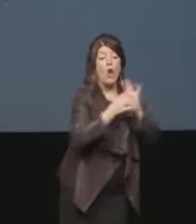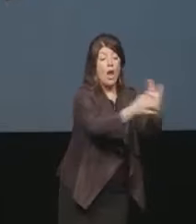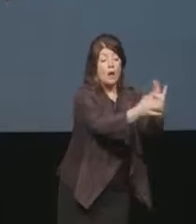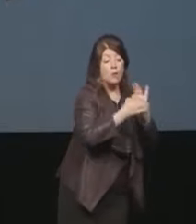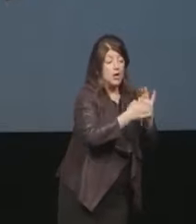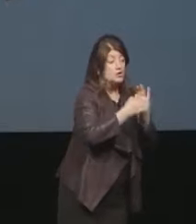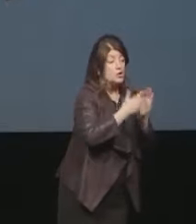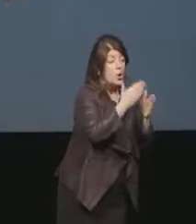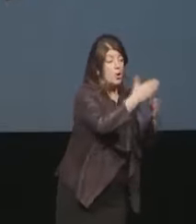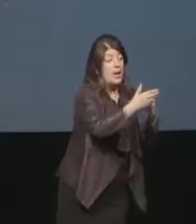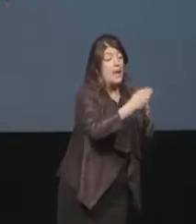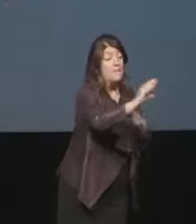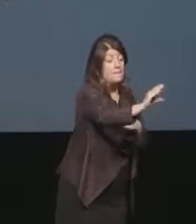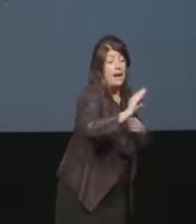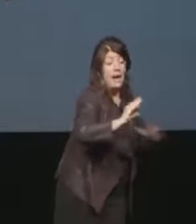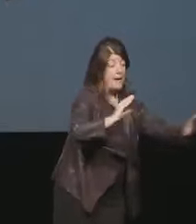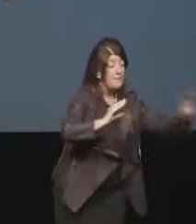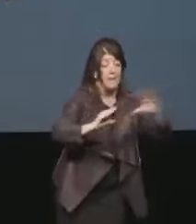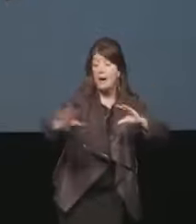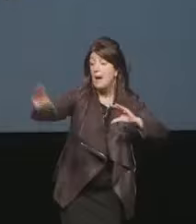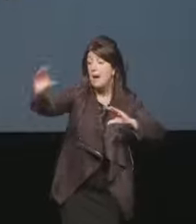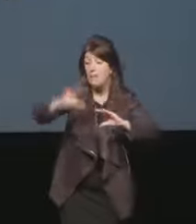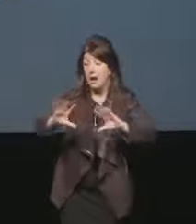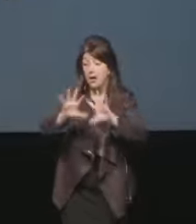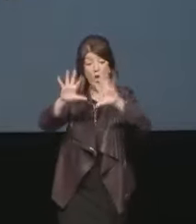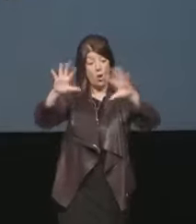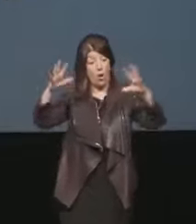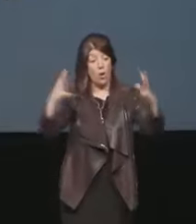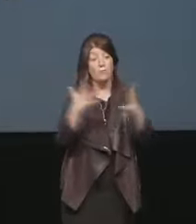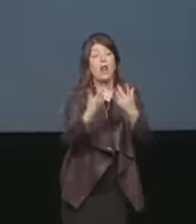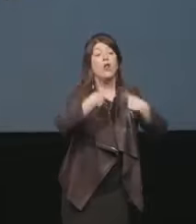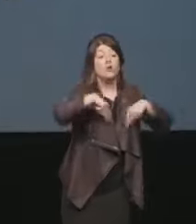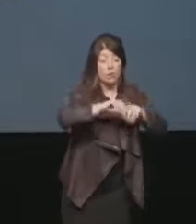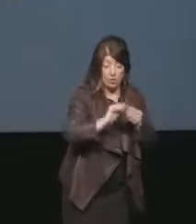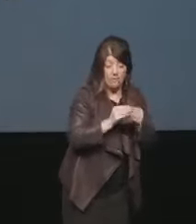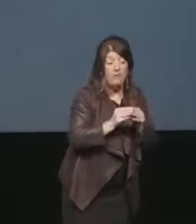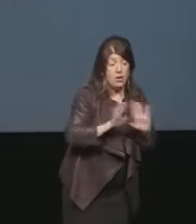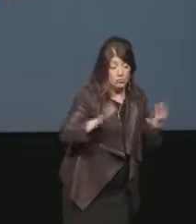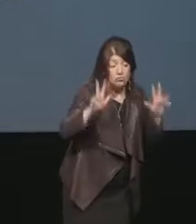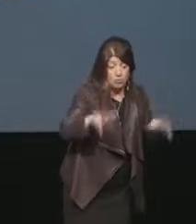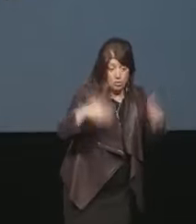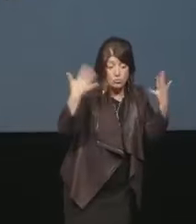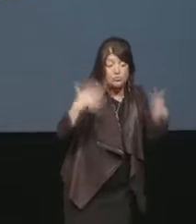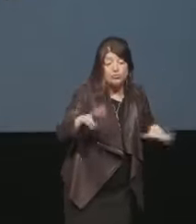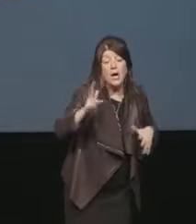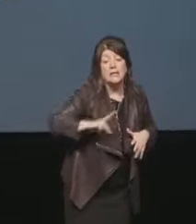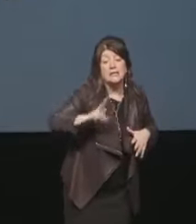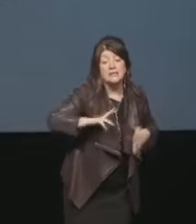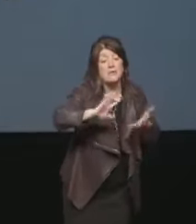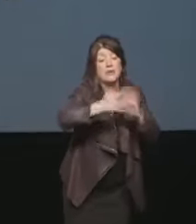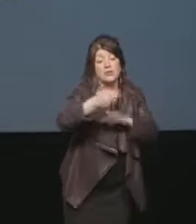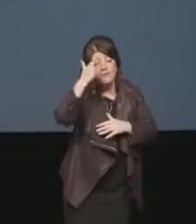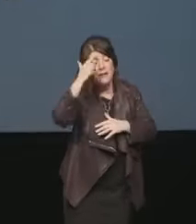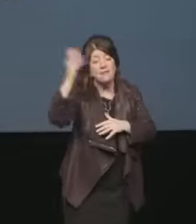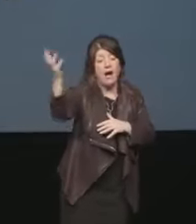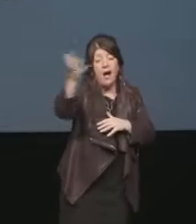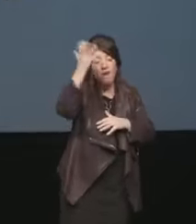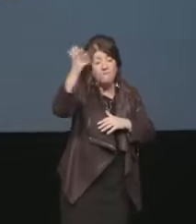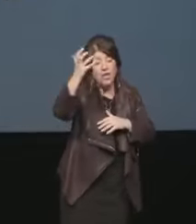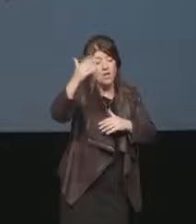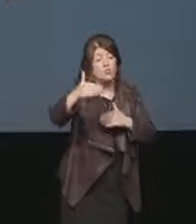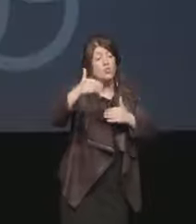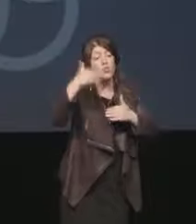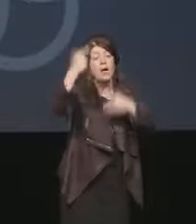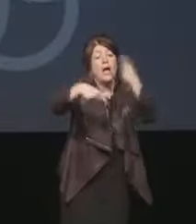ecco noi lo stiamo facendo e spero vivamente sia solo l'inizio di un'altra grande avventura per il nostro grande salone del